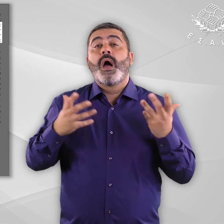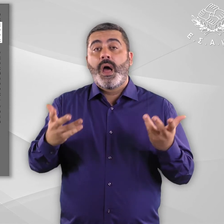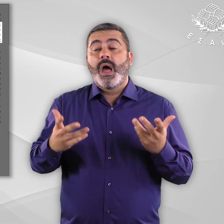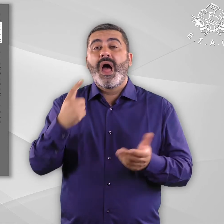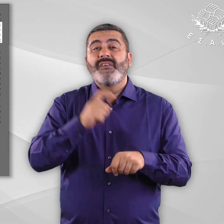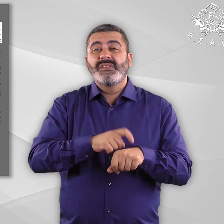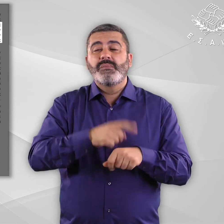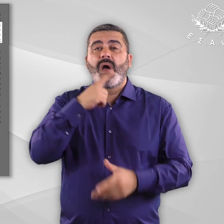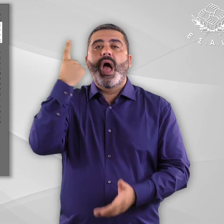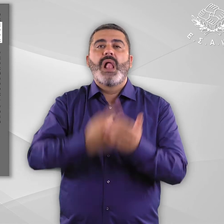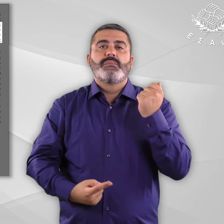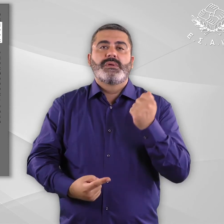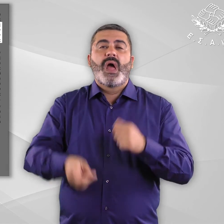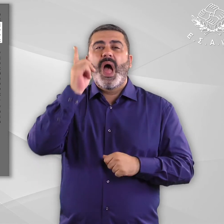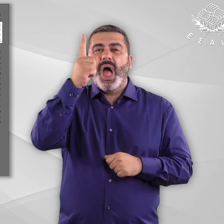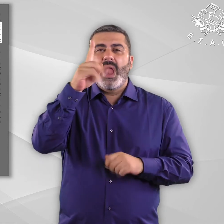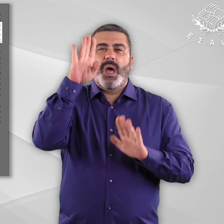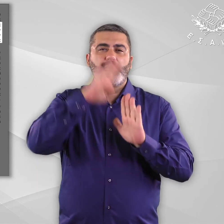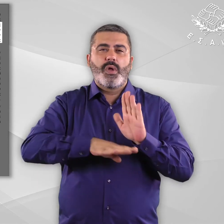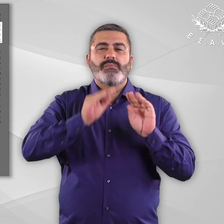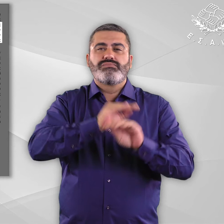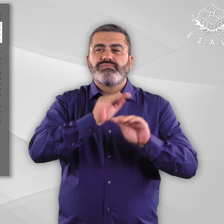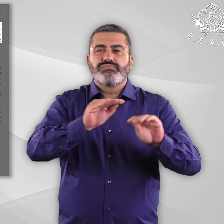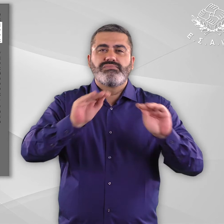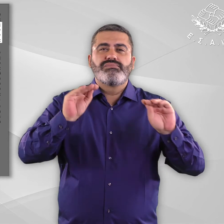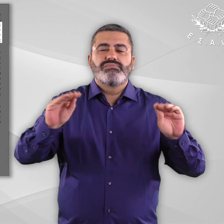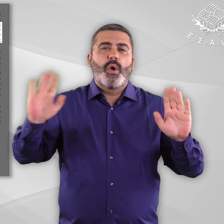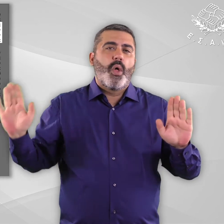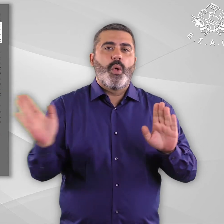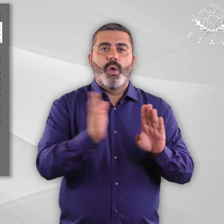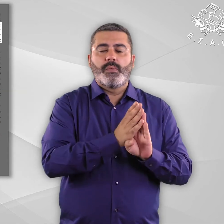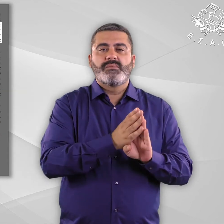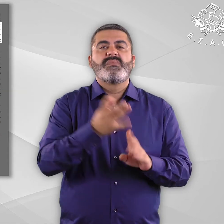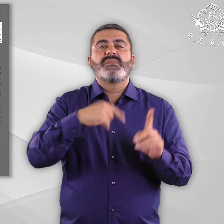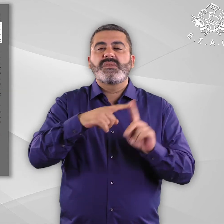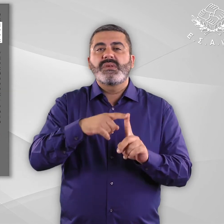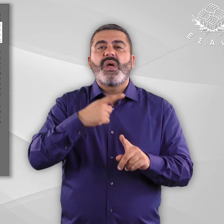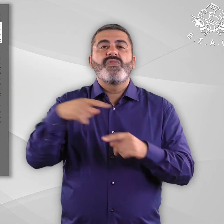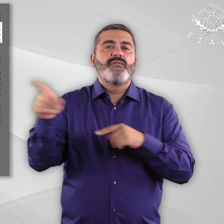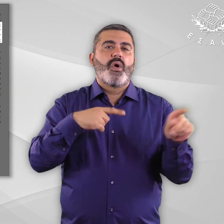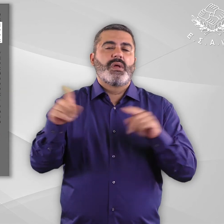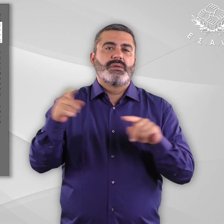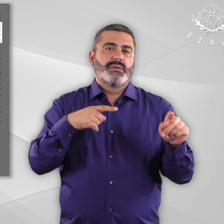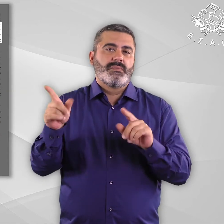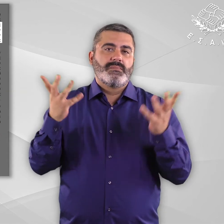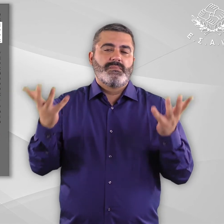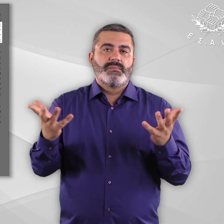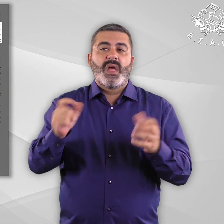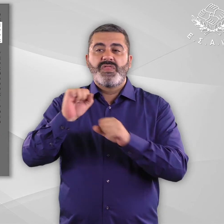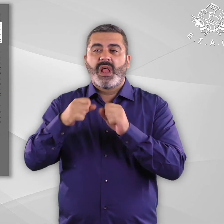πολιτικής προς αυτή την κατεύθυνση, ενώ υπάρχουν σημαντικές διαφορές μεταξύ αυτών των δράσεων ως προς το περιεχόμενο τους στόχους και